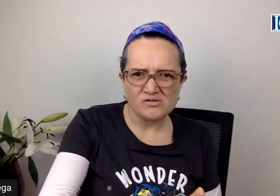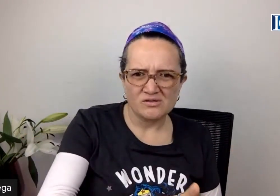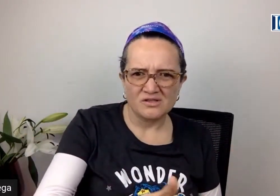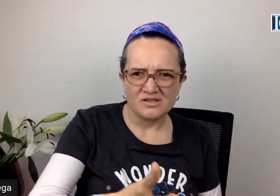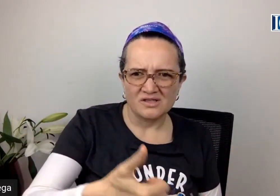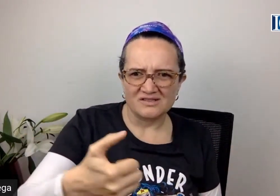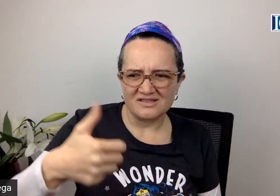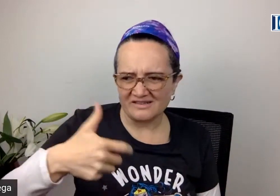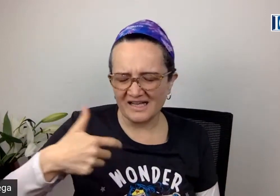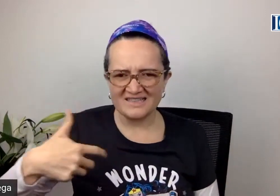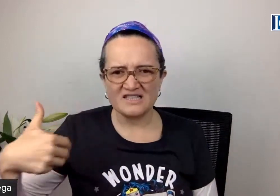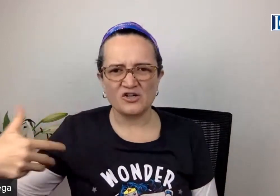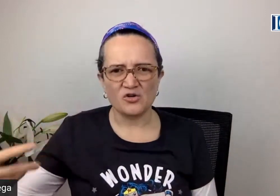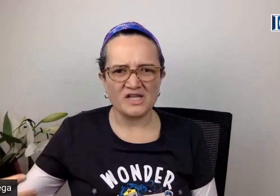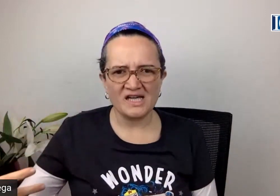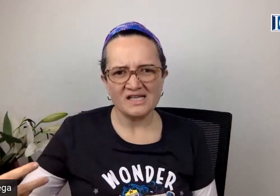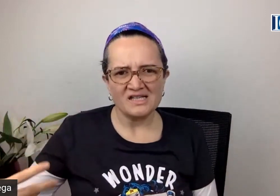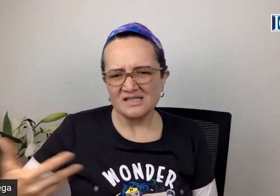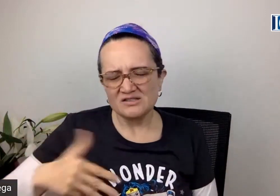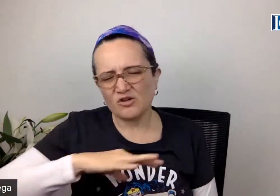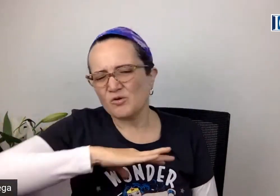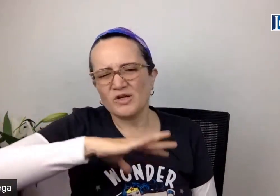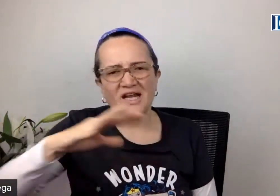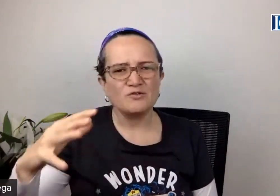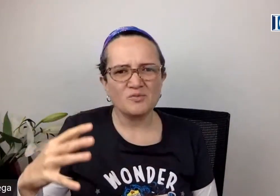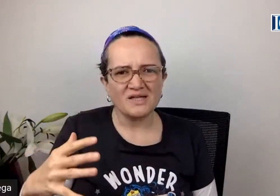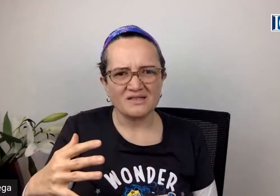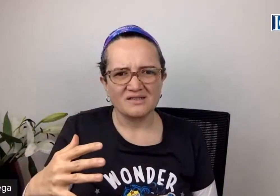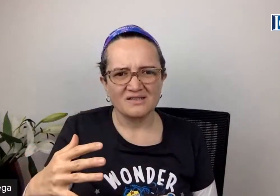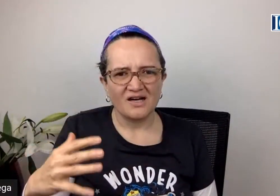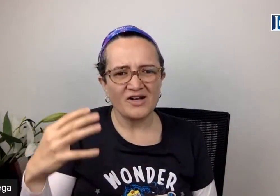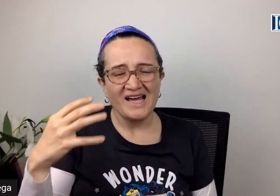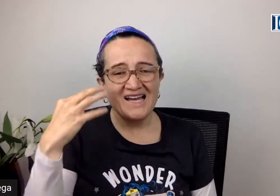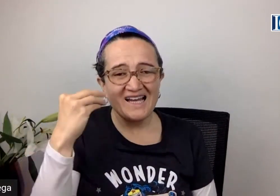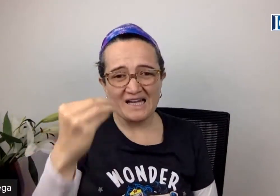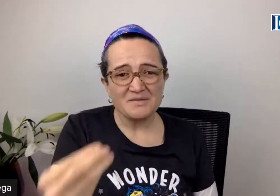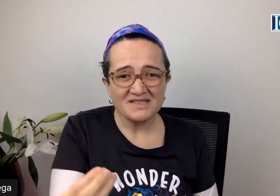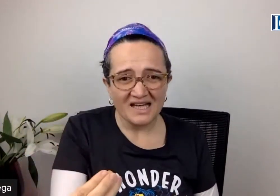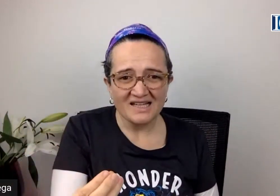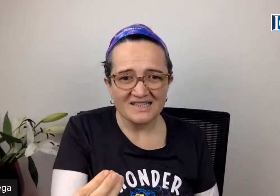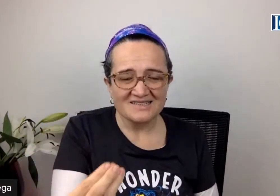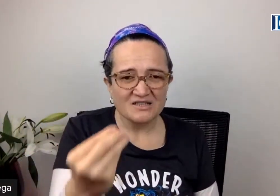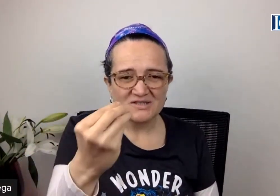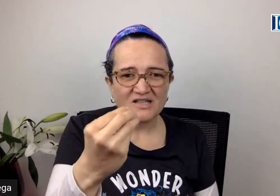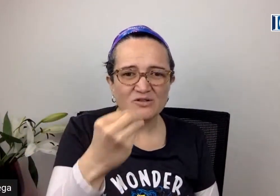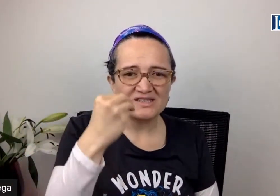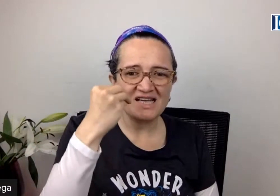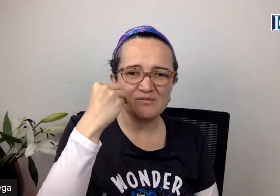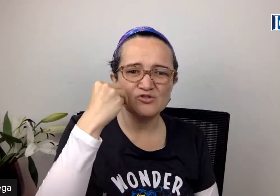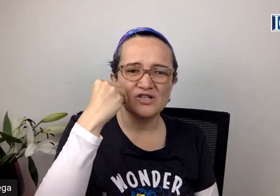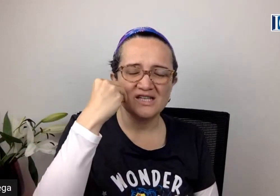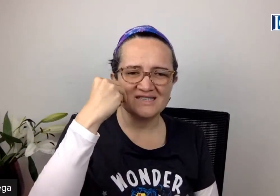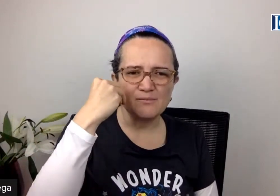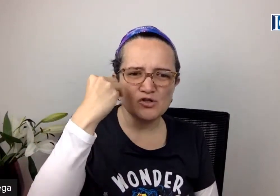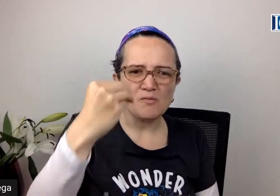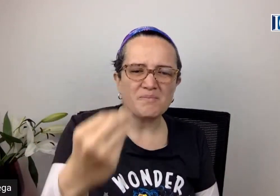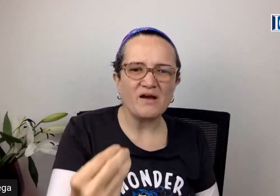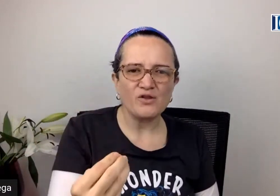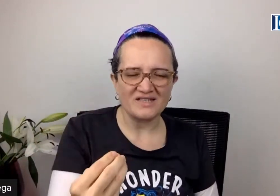entrar en la sincronía como lo queramos ver ahora la gran ventaja es que no es algo que tengamos que sea muy complejo de